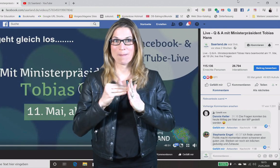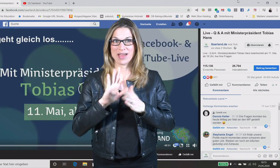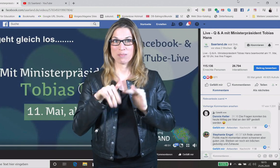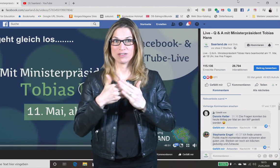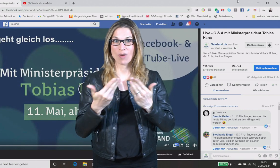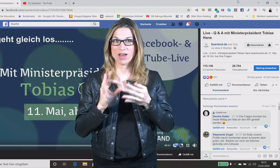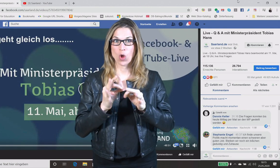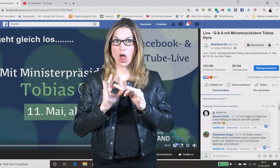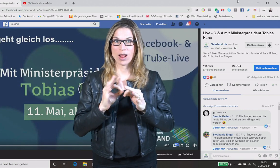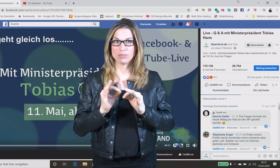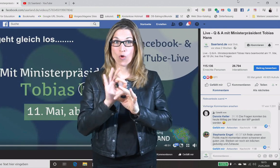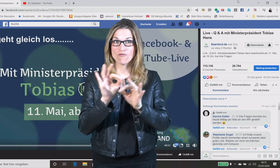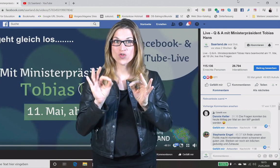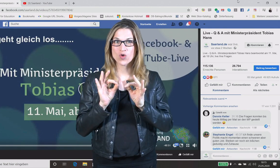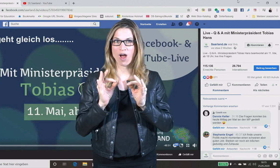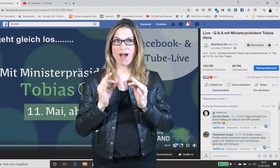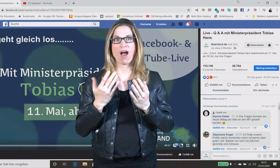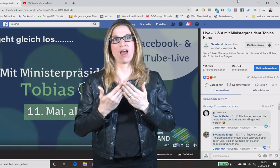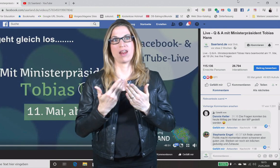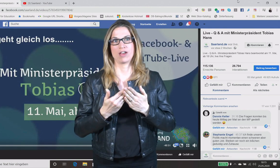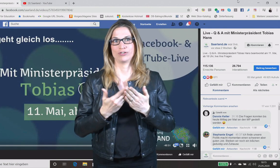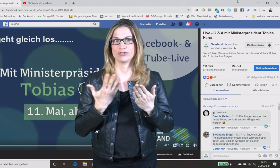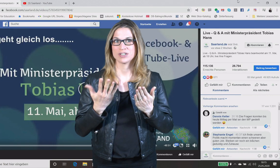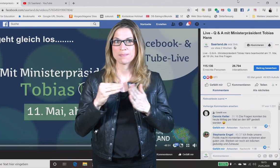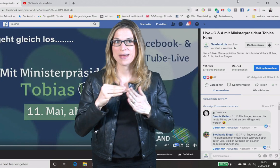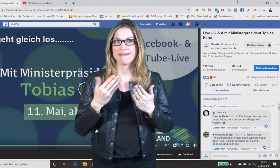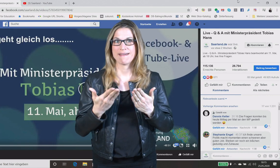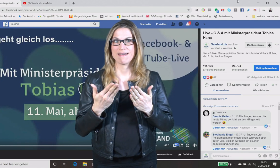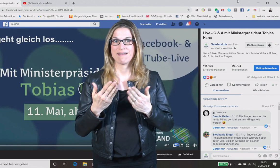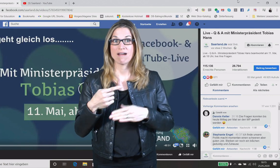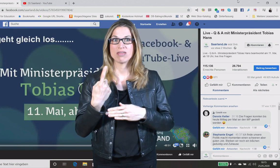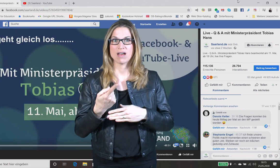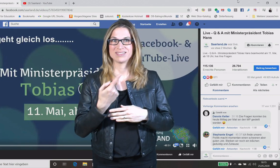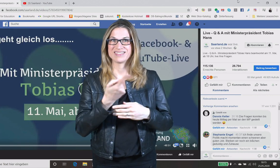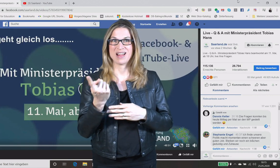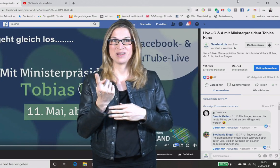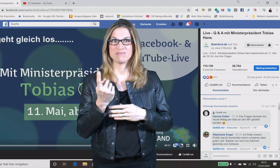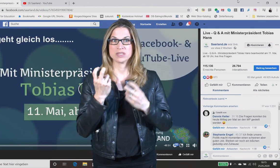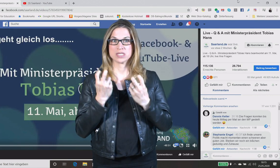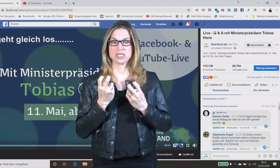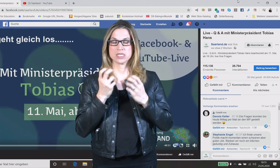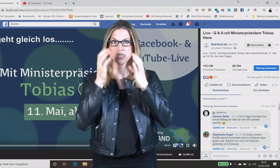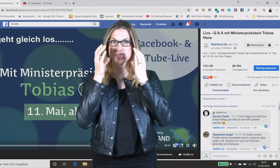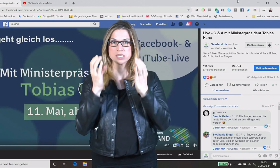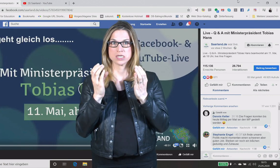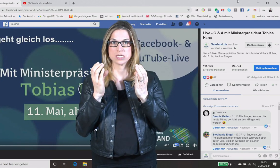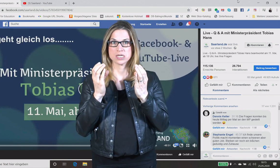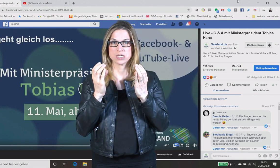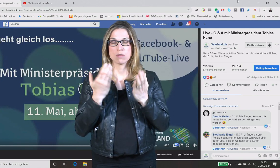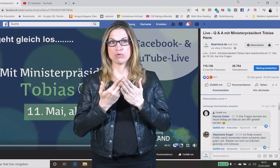Sie extra gesendet wird. Und dann sitzen Sie vor Ihren Endgeräten. Sei es das Smartphone, sei